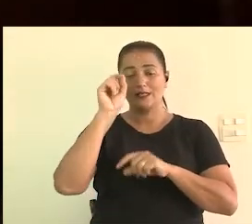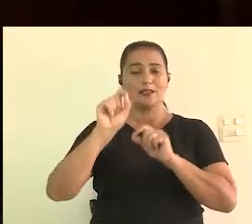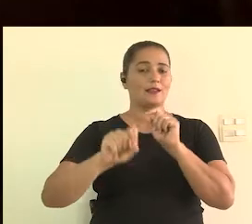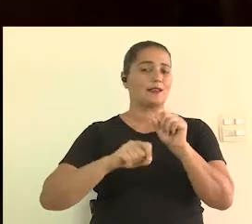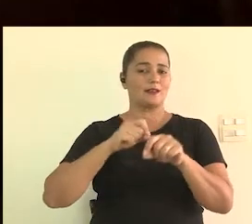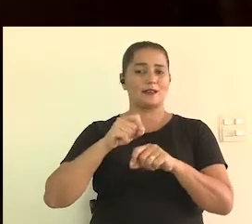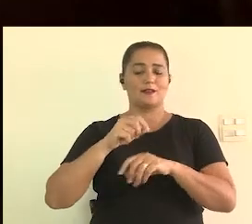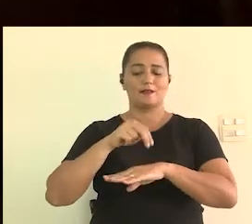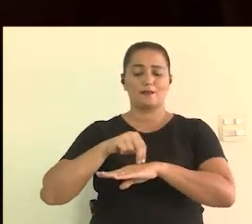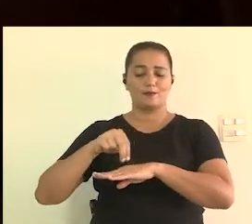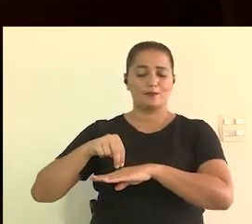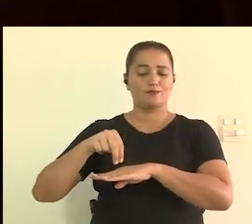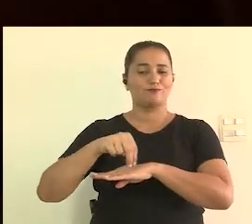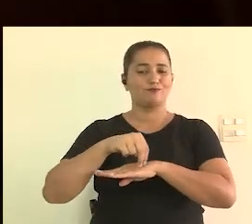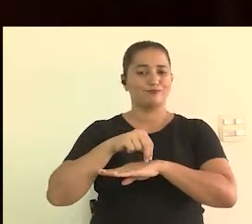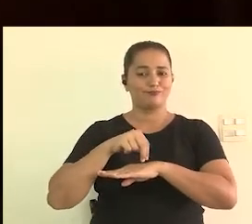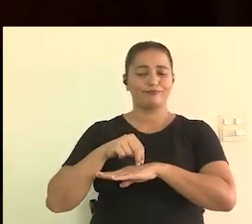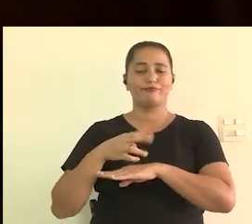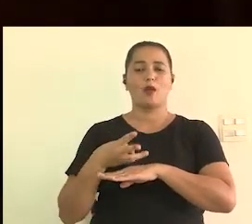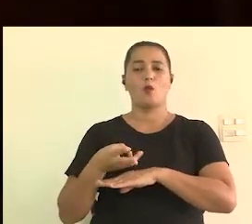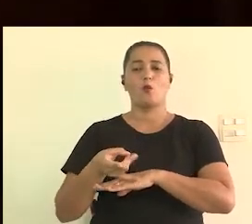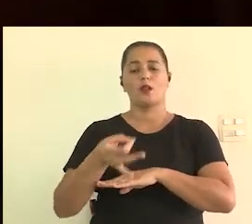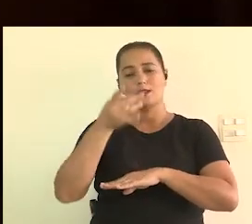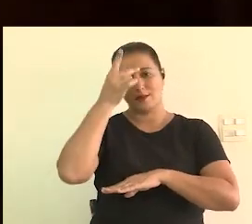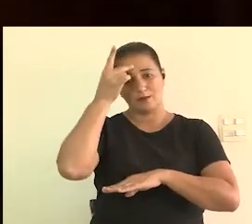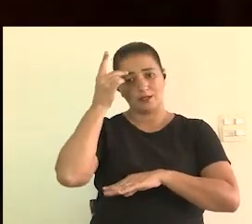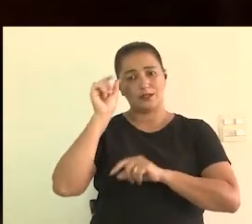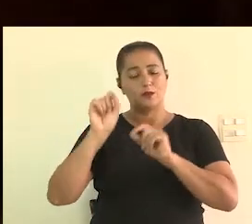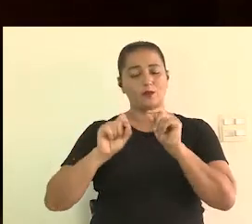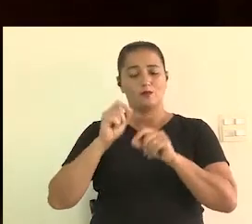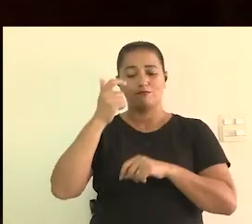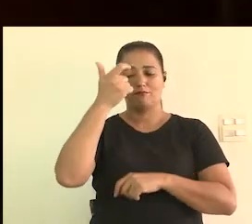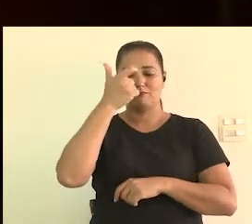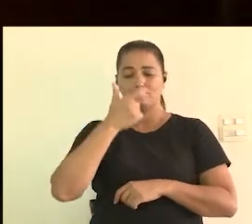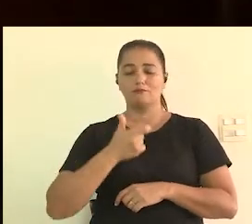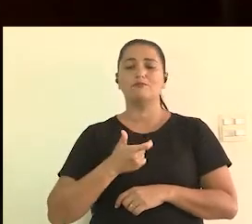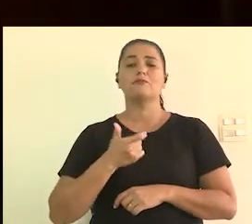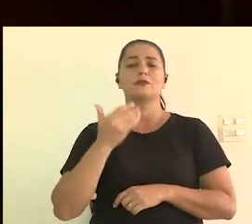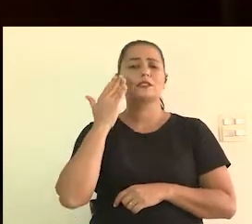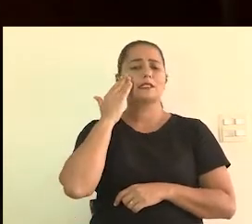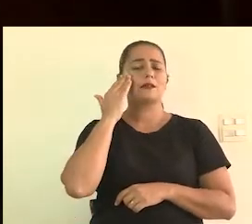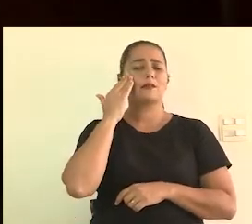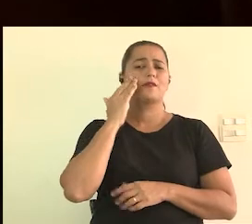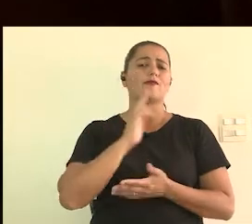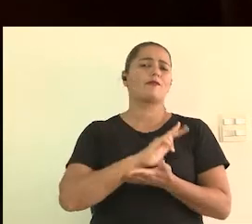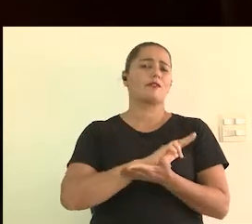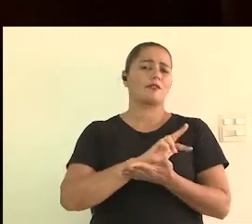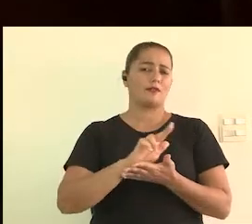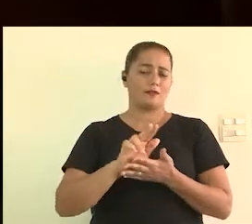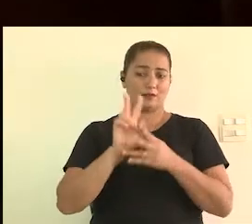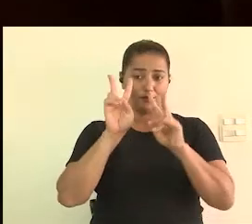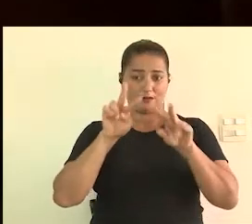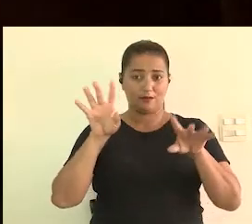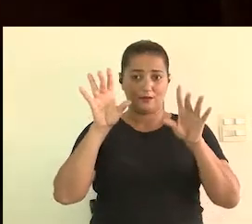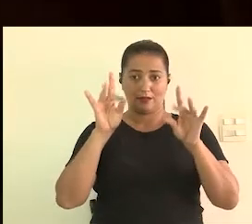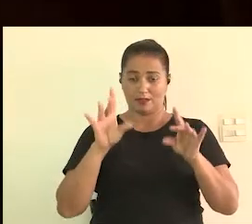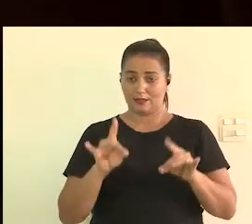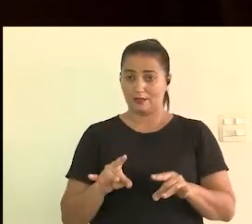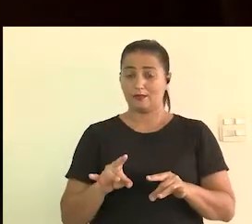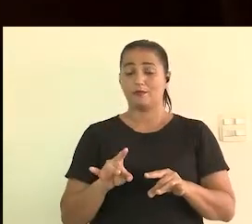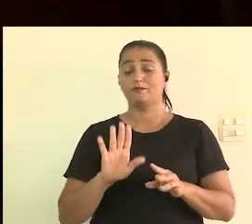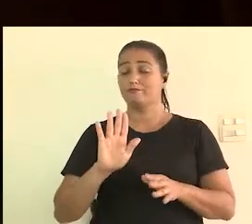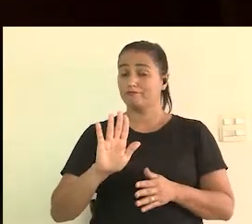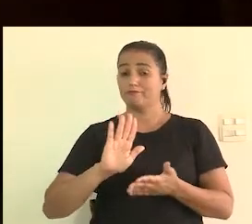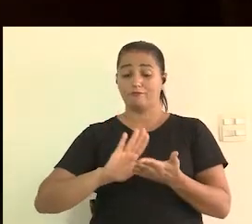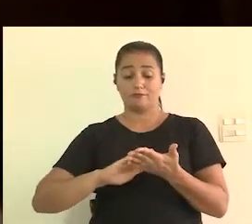pessoas vão estar lá precisa saber como elas se autodeclaram a gente precisa saber várias coisas falando da audiodescrição a